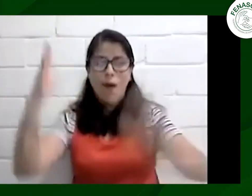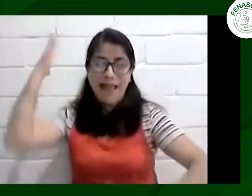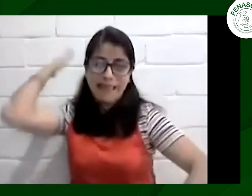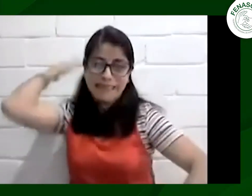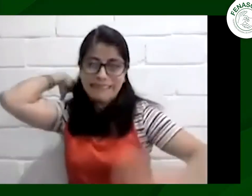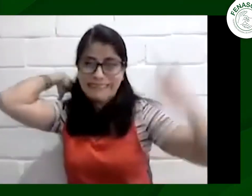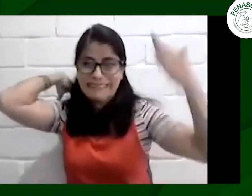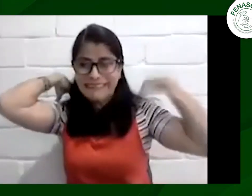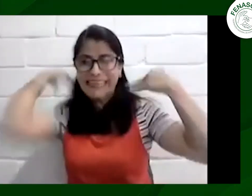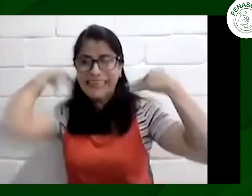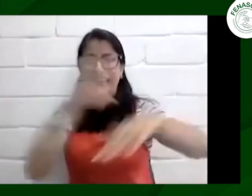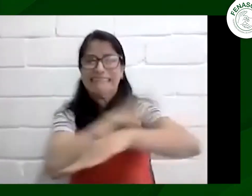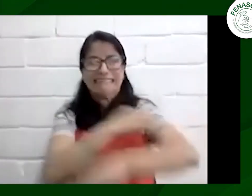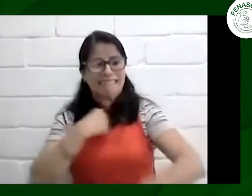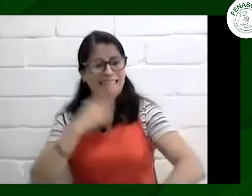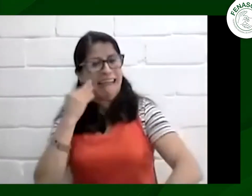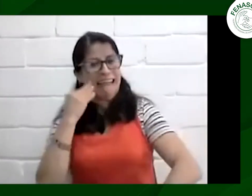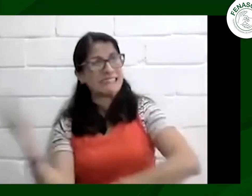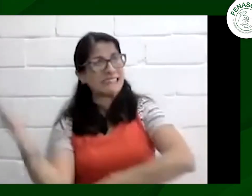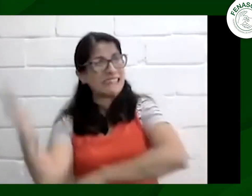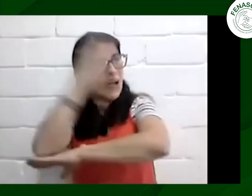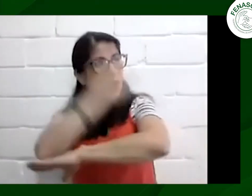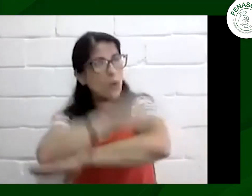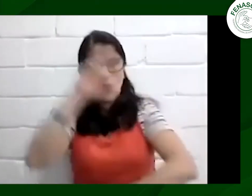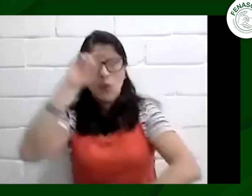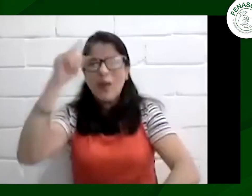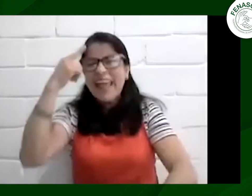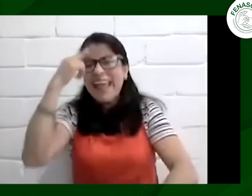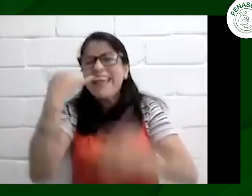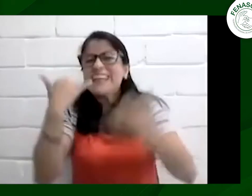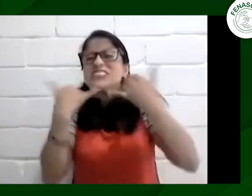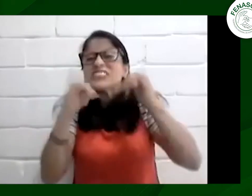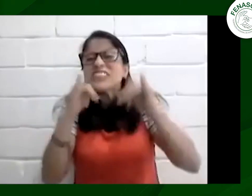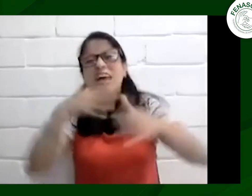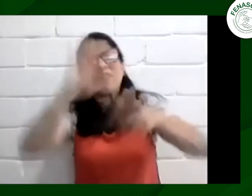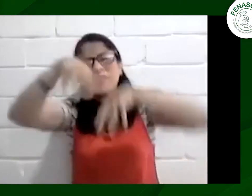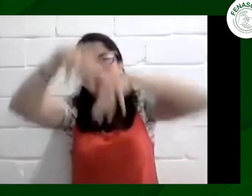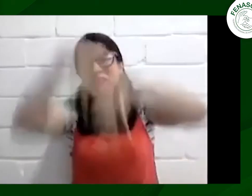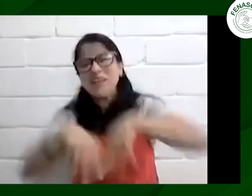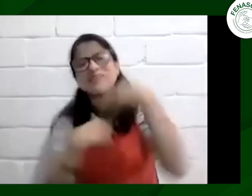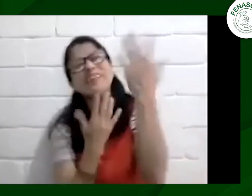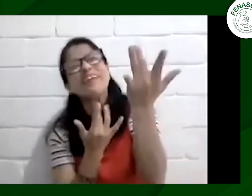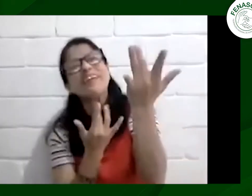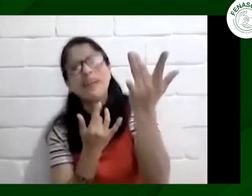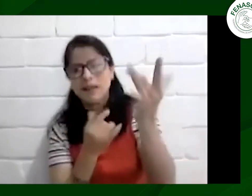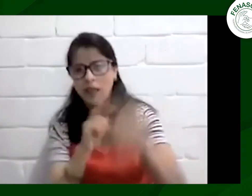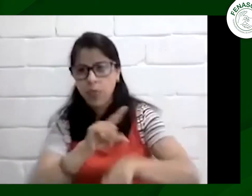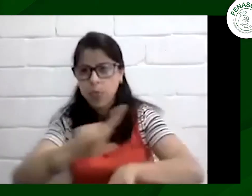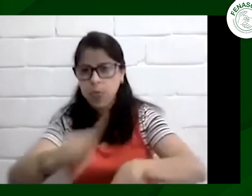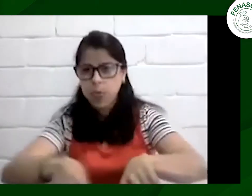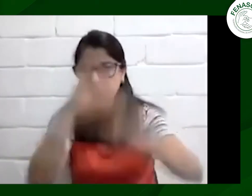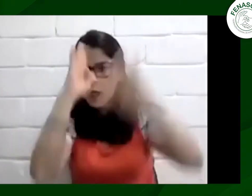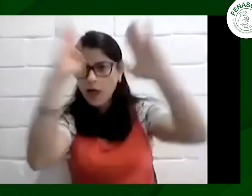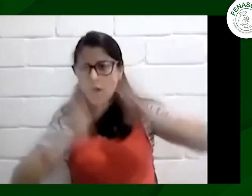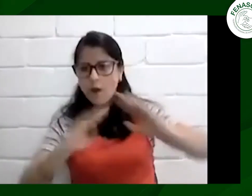y apenas regresé a mi casa quedé profundamente dormida el otro día me levanté con unos dolores impresionantes